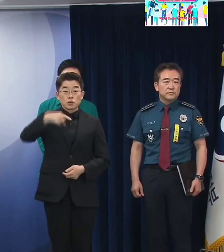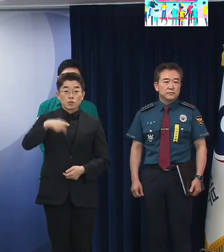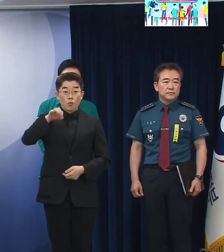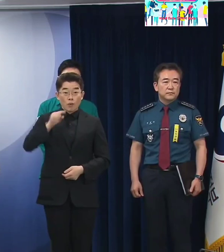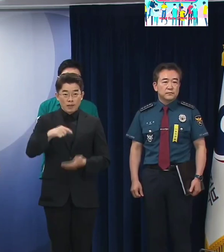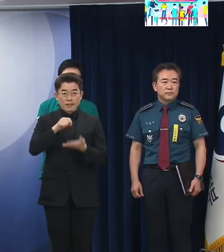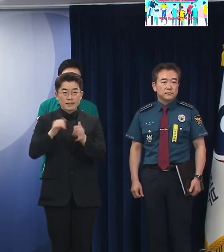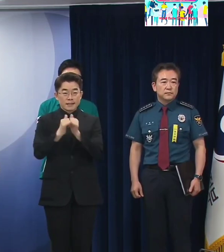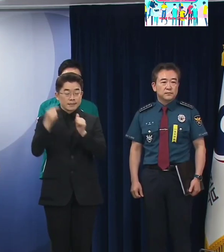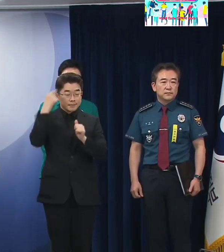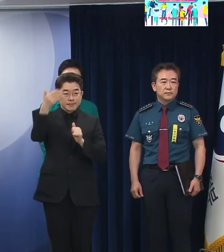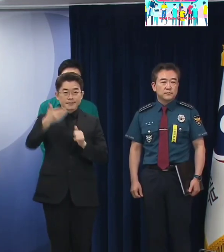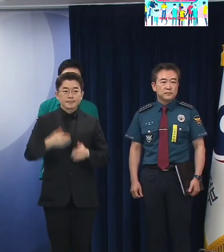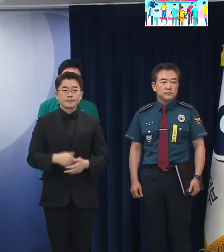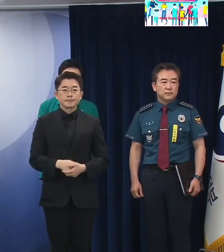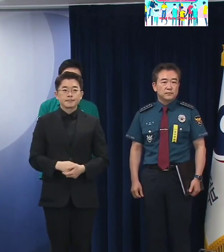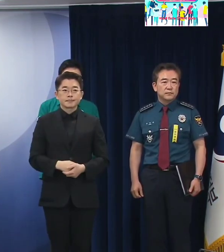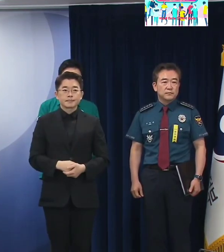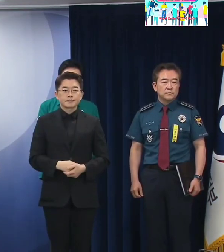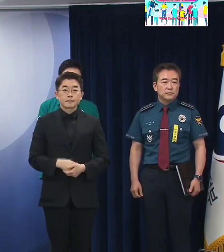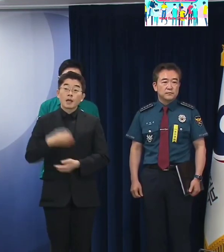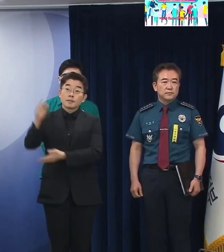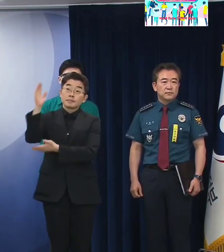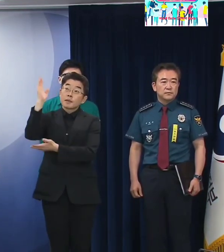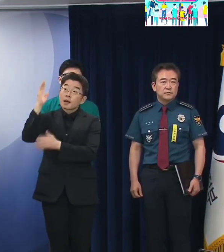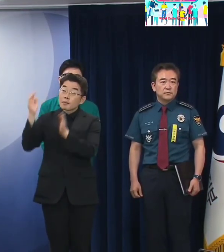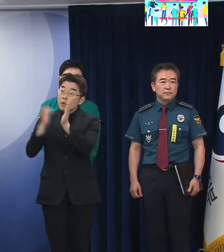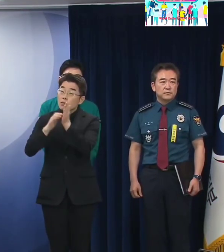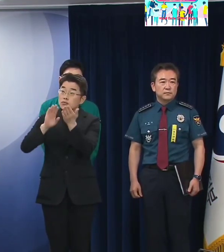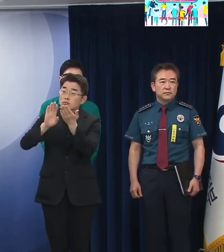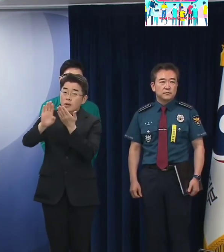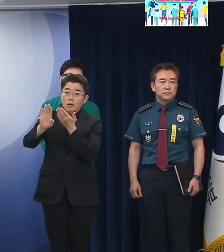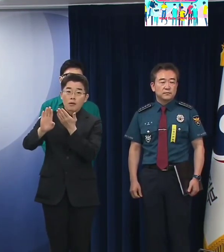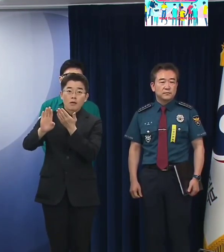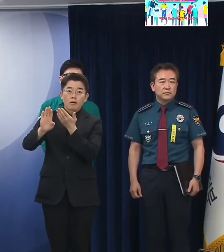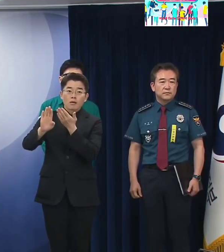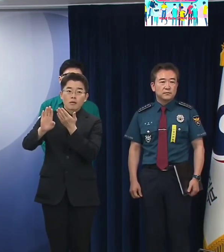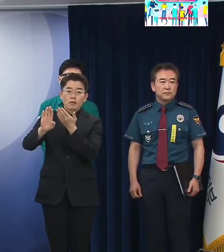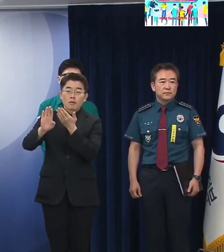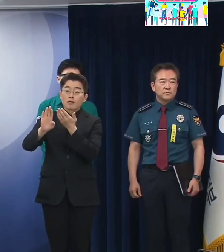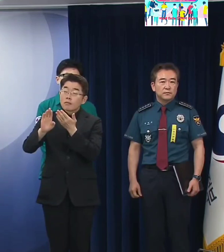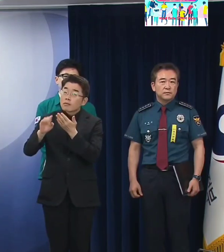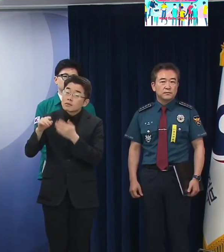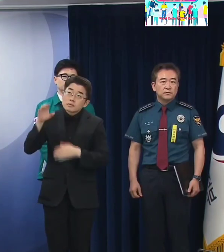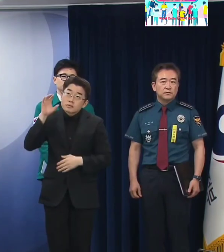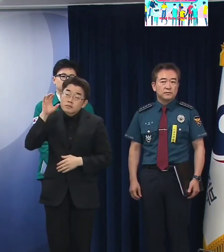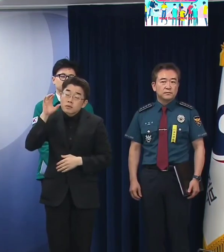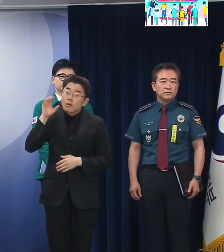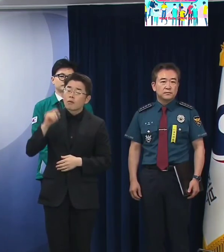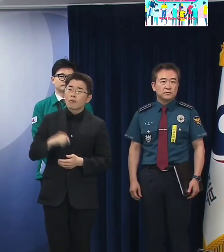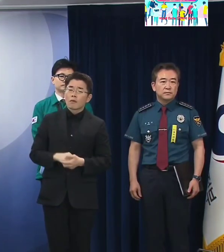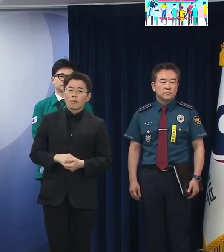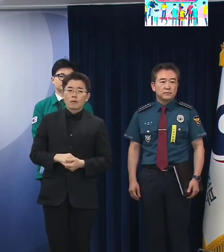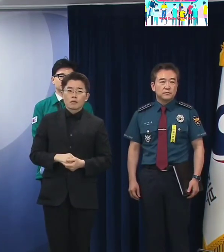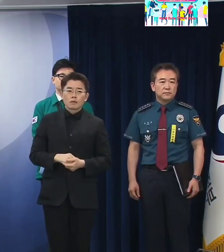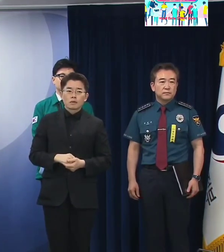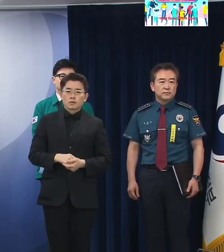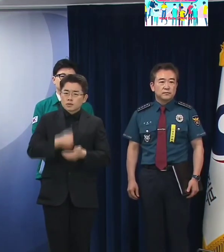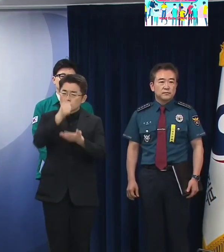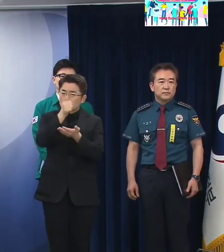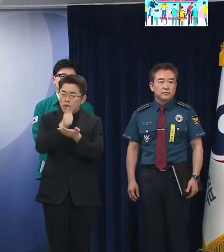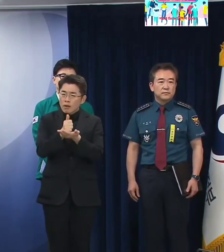그 담화문 발표하신 내용 중에 범죄 유형에 맞춰 경찰역을 거점 배치한다라는 내용이 있는데